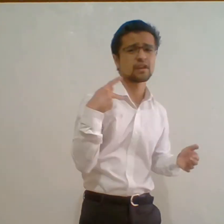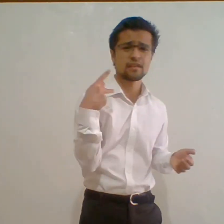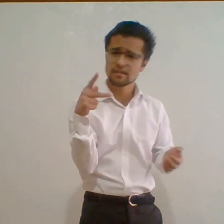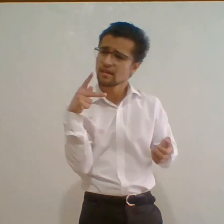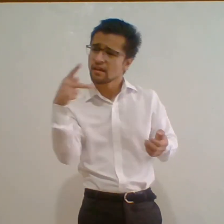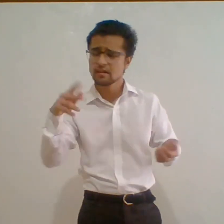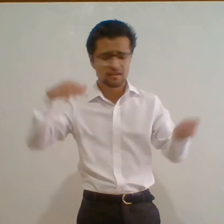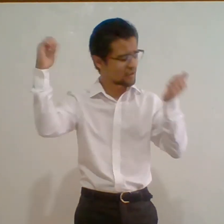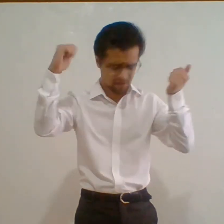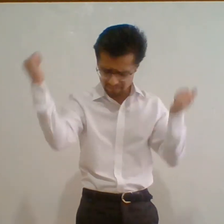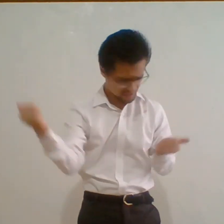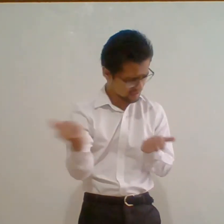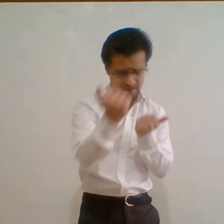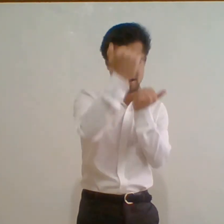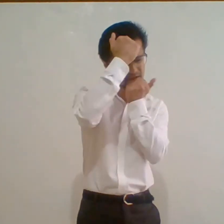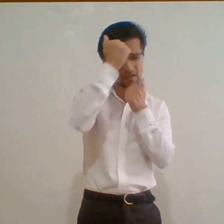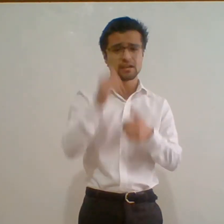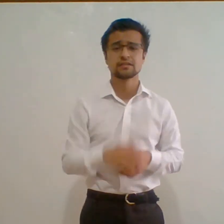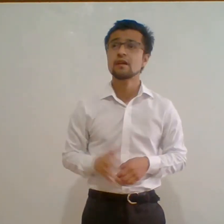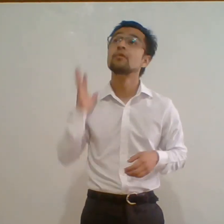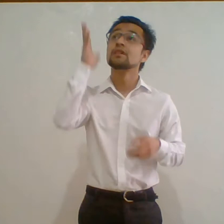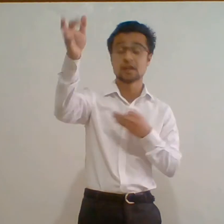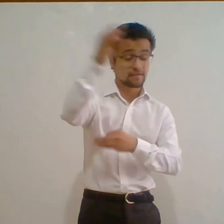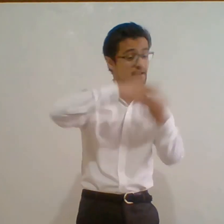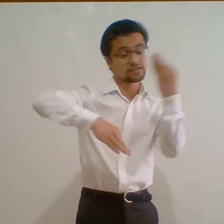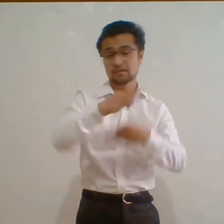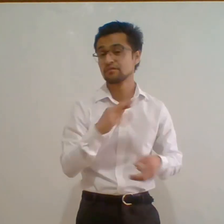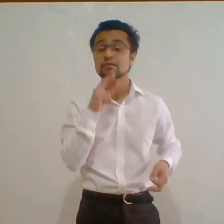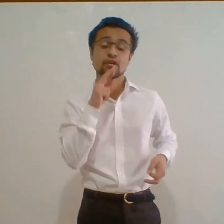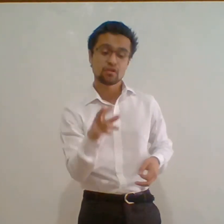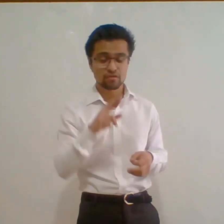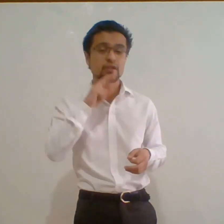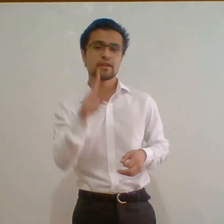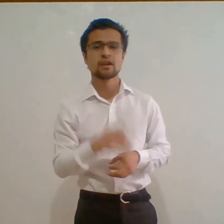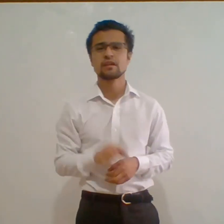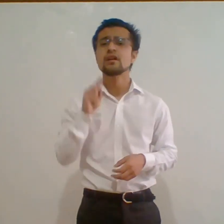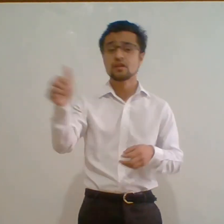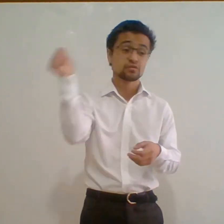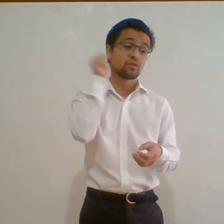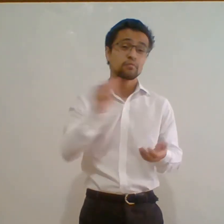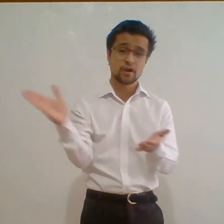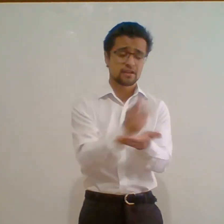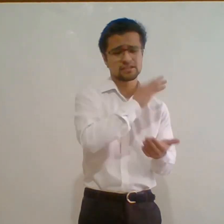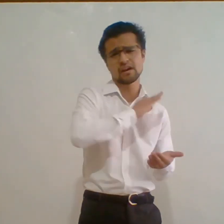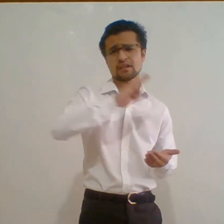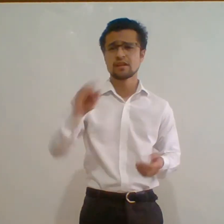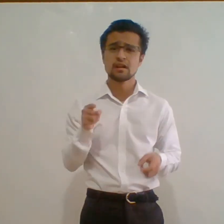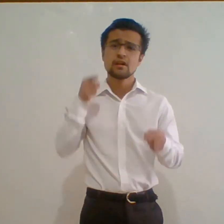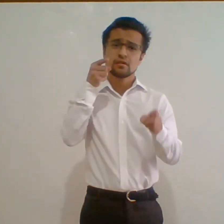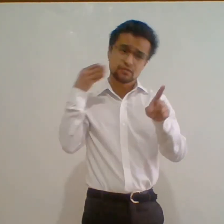detienen Que no miran atrás porque saben que siempre es mejor lo que viene Solo puedes ganar, no se